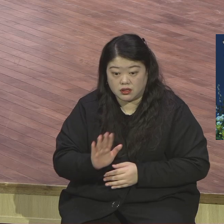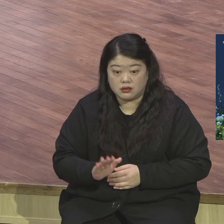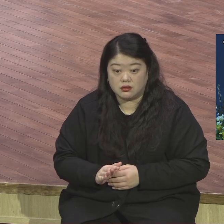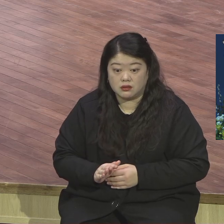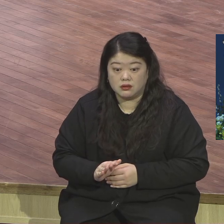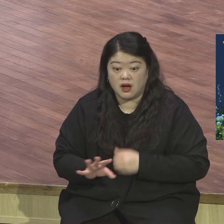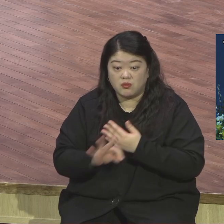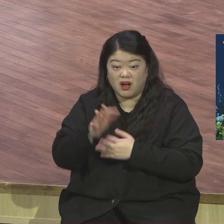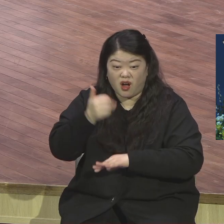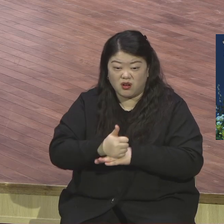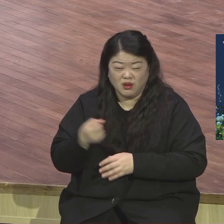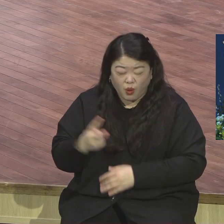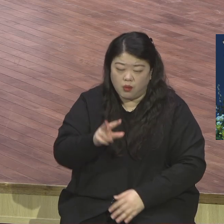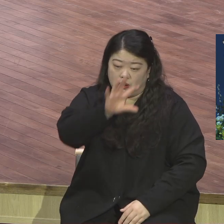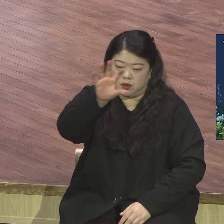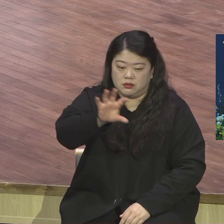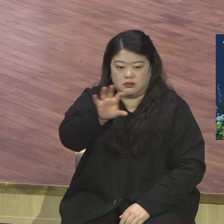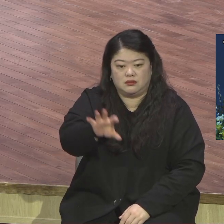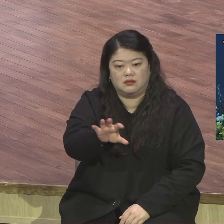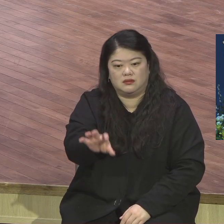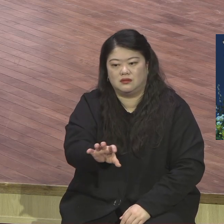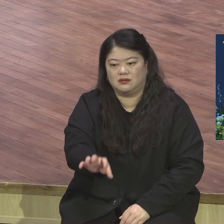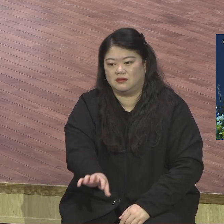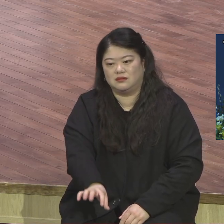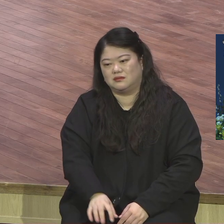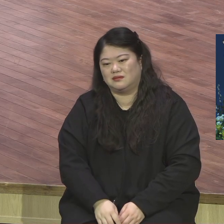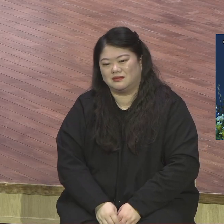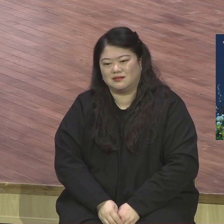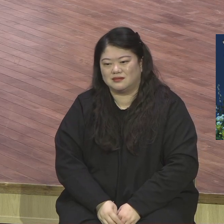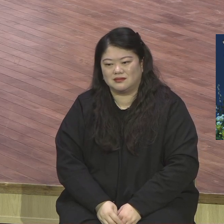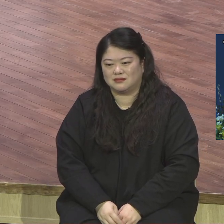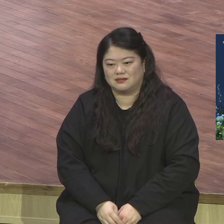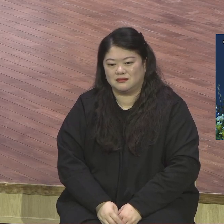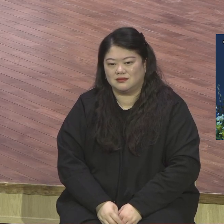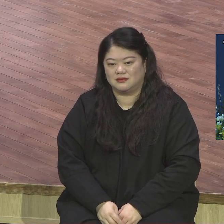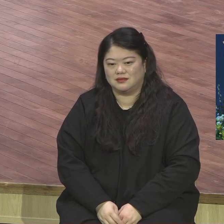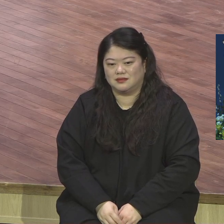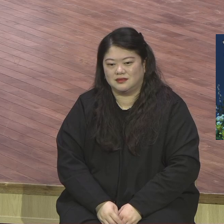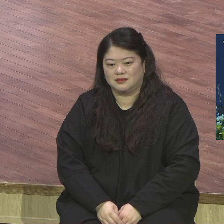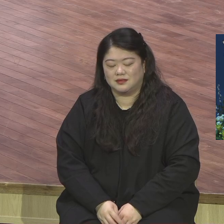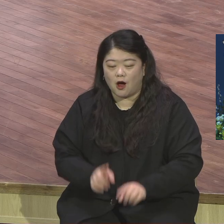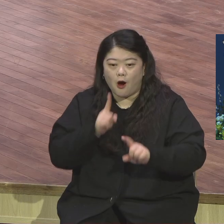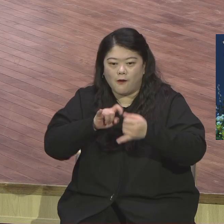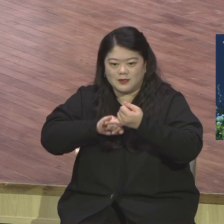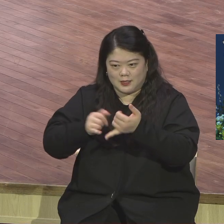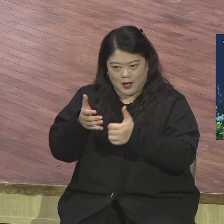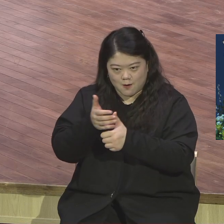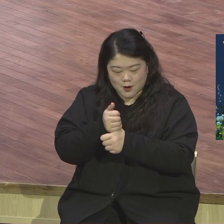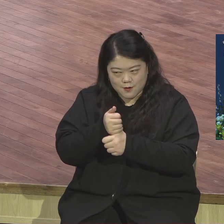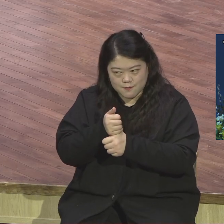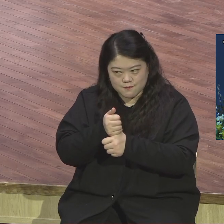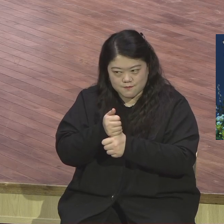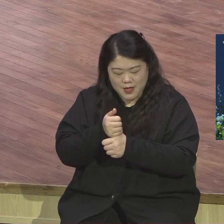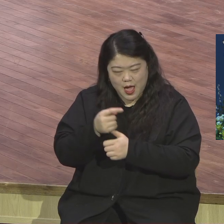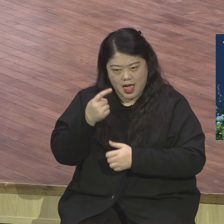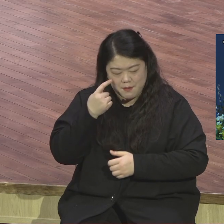앞에 은약 잡고 이 은약 잡고 올해 한번 결판 보시기 바랍니다 잡든지 덮든지 해라